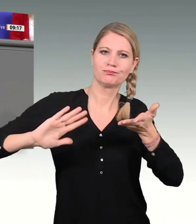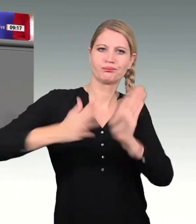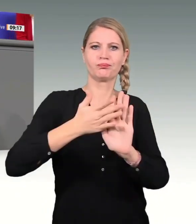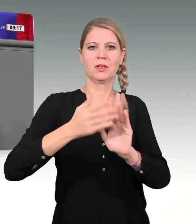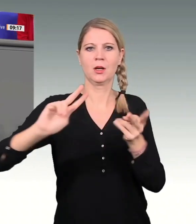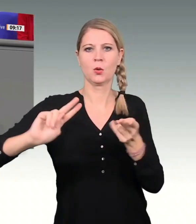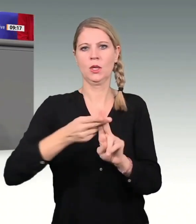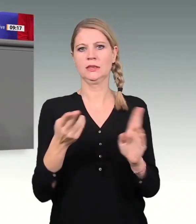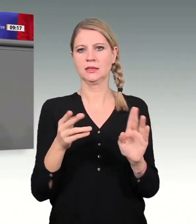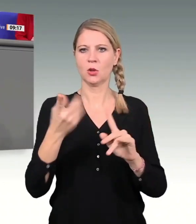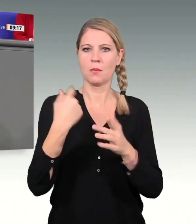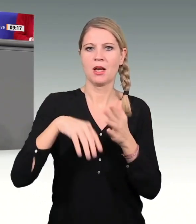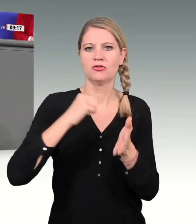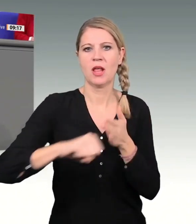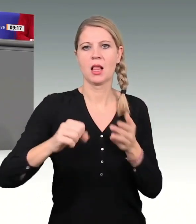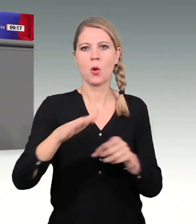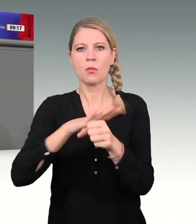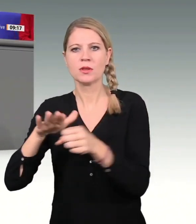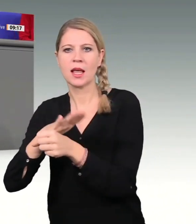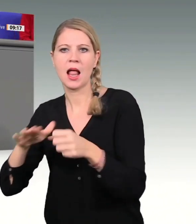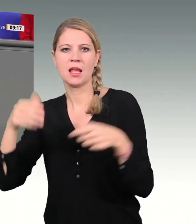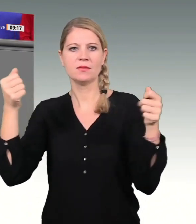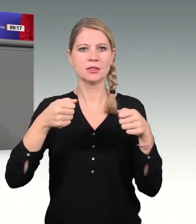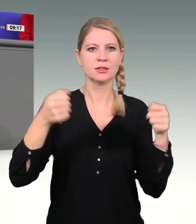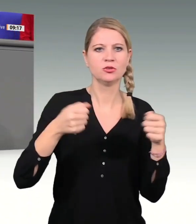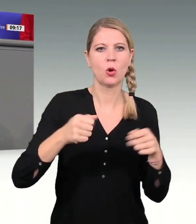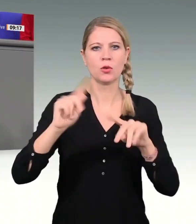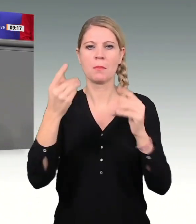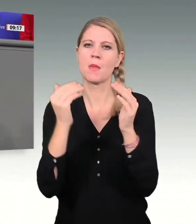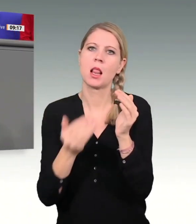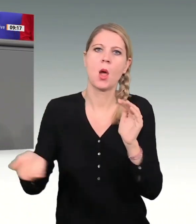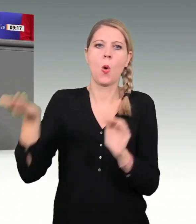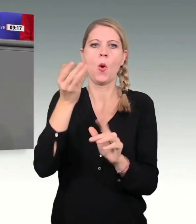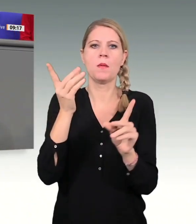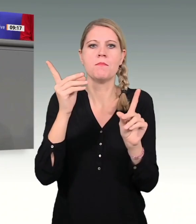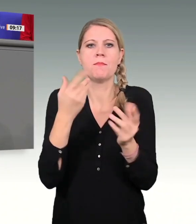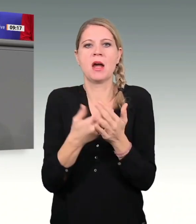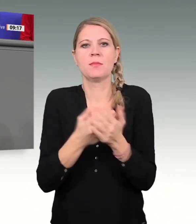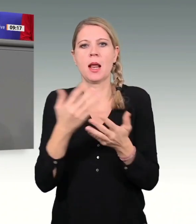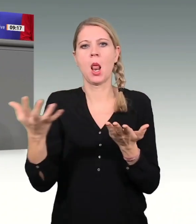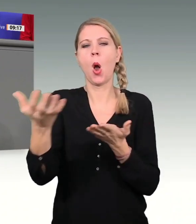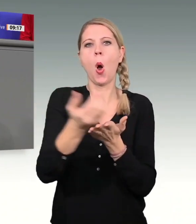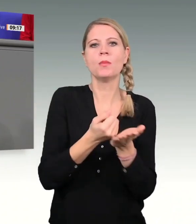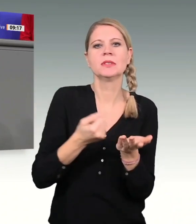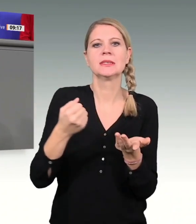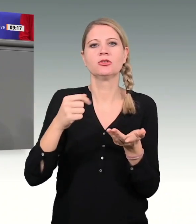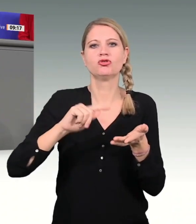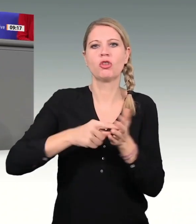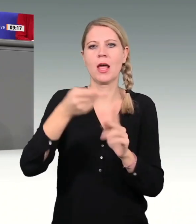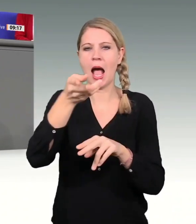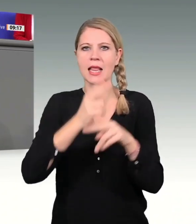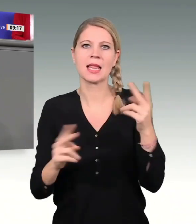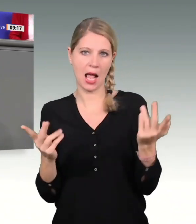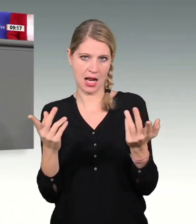Überzeugen Sie also Ihre Koalitionspartner, dass dies der deutlich bessere Weg ist als immer zusätzliche neue Schulden. Ganz zu